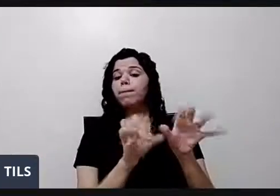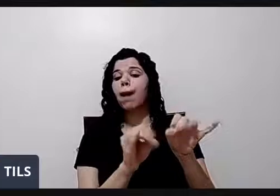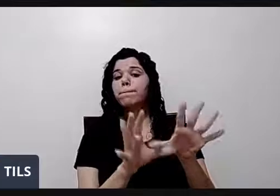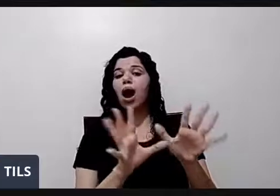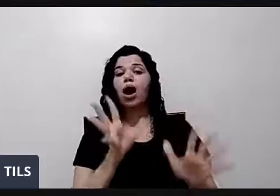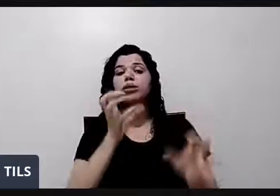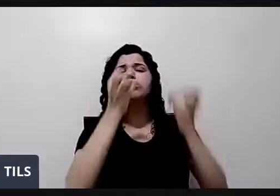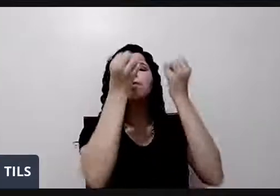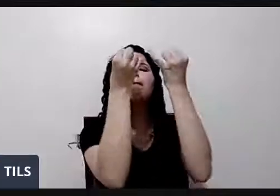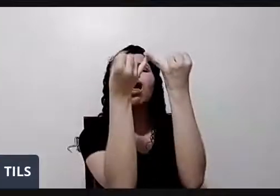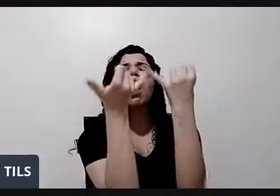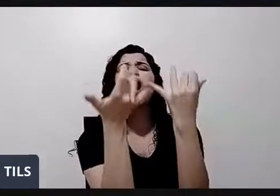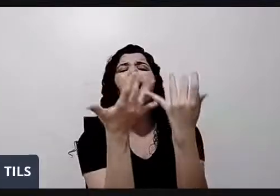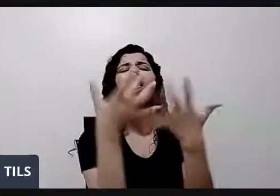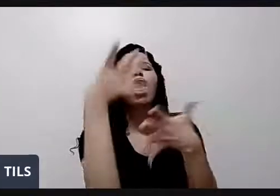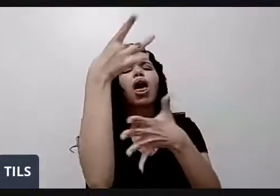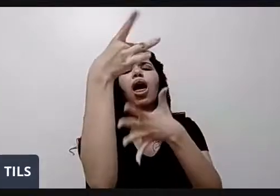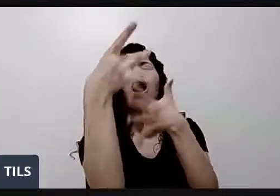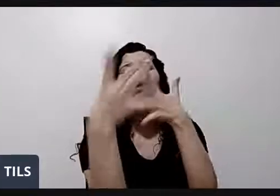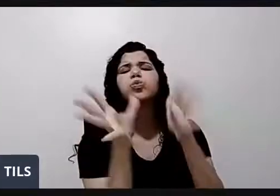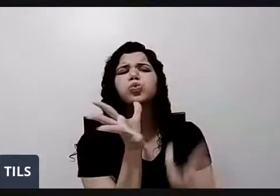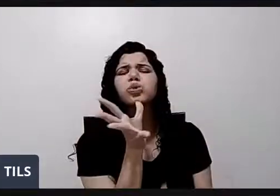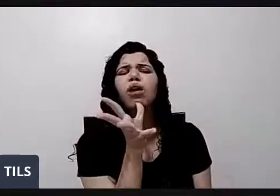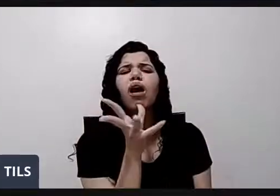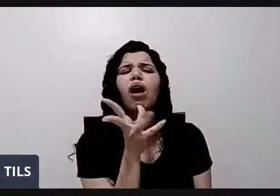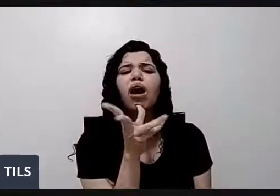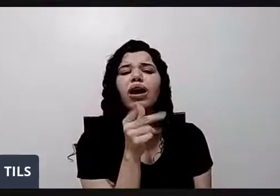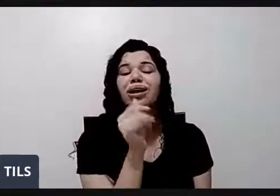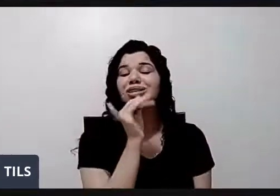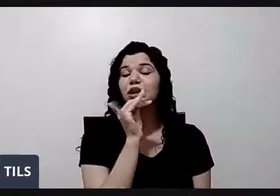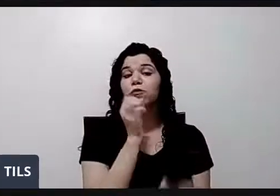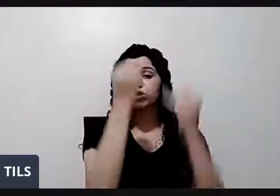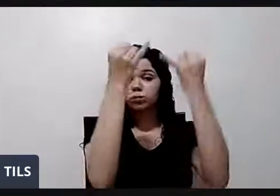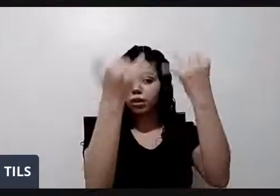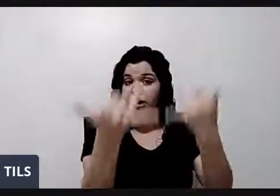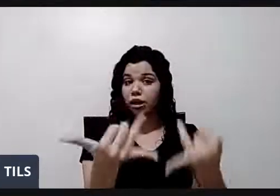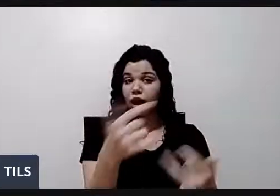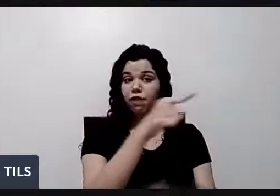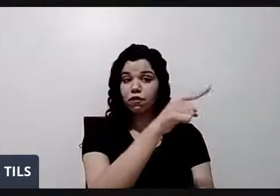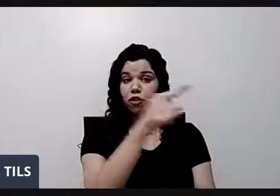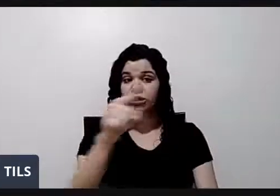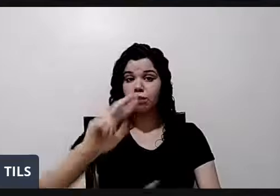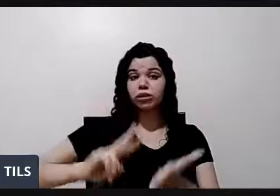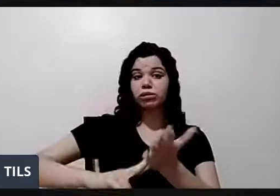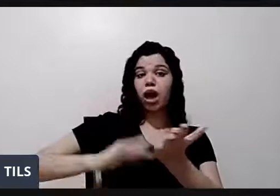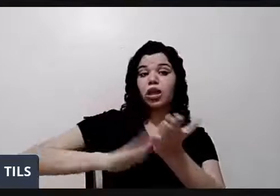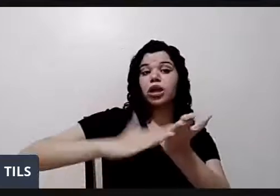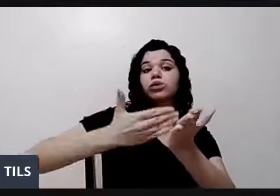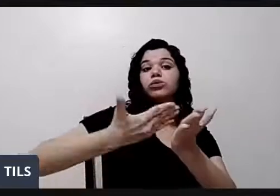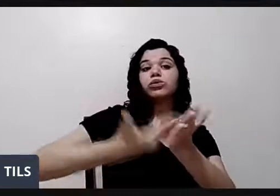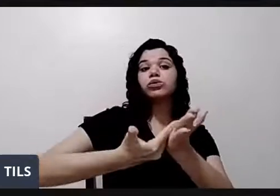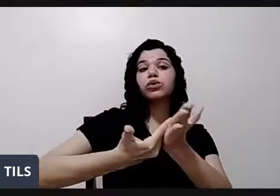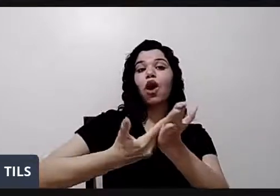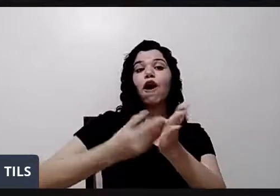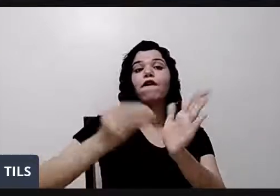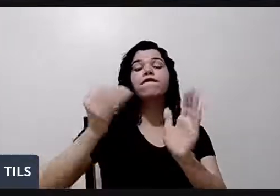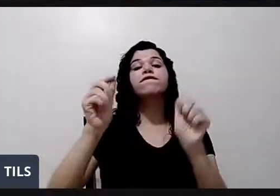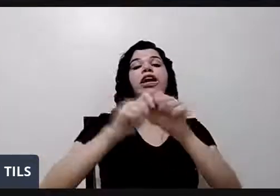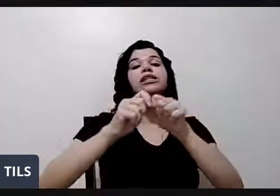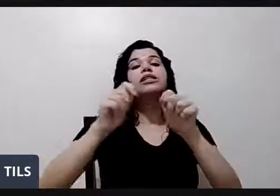exemplo, vou explicar aqui uma coisinha para que o tradutor de livros possa fazer a tradução. Pegar um toque bem